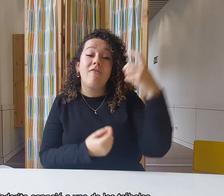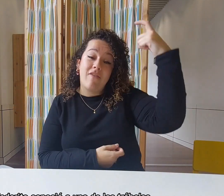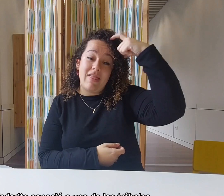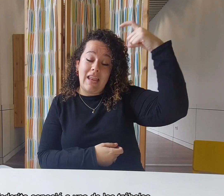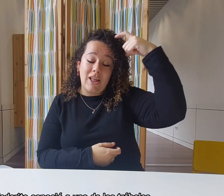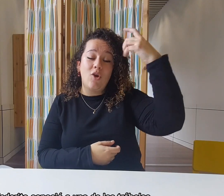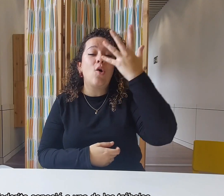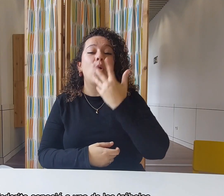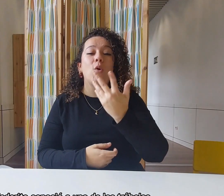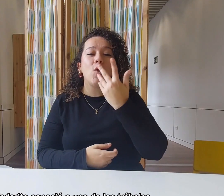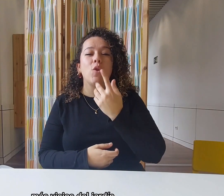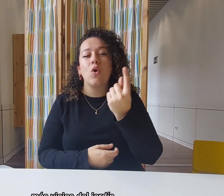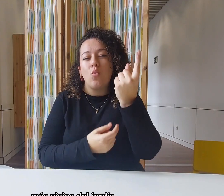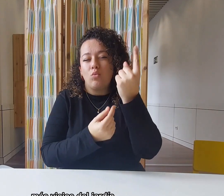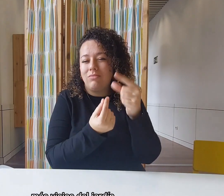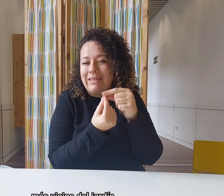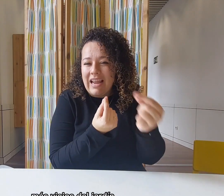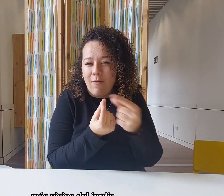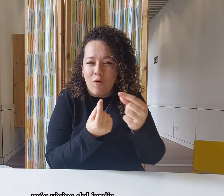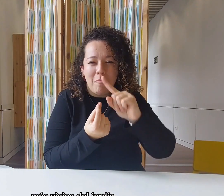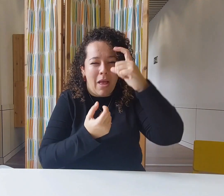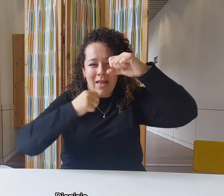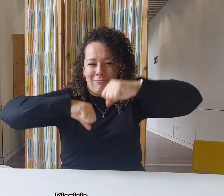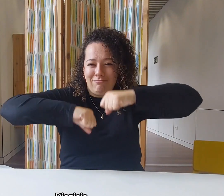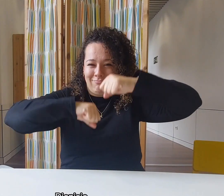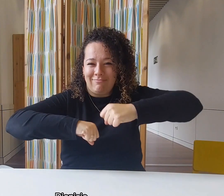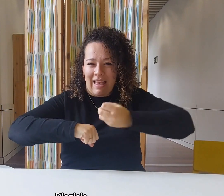conoció a uno de los tréboles más viejos del jardín, Dionisio.